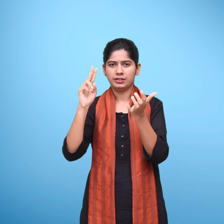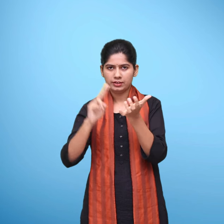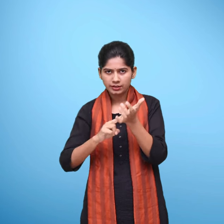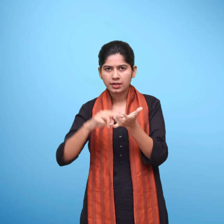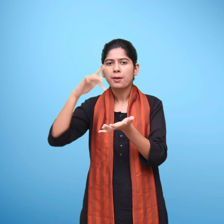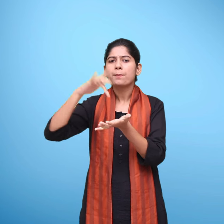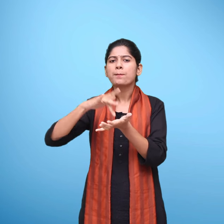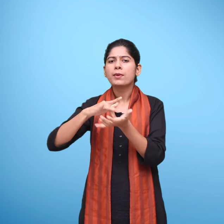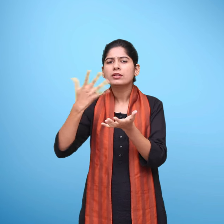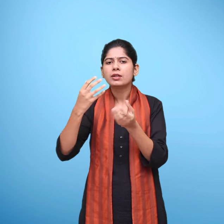भुपाल